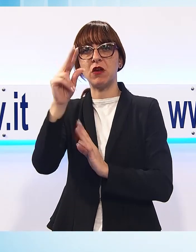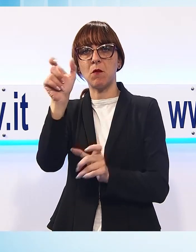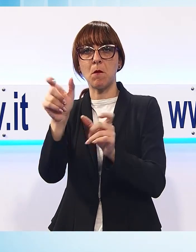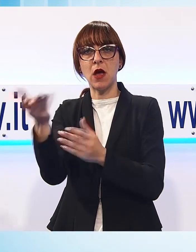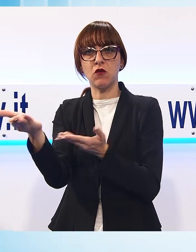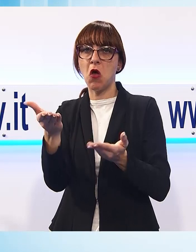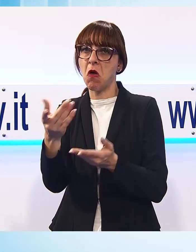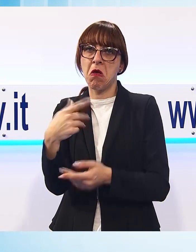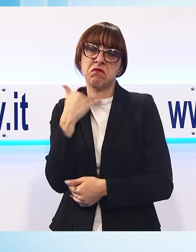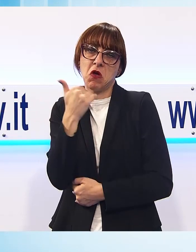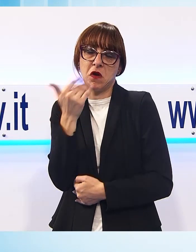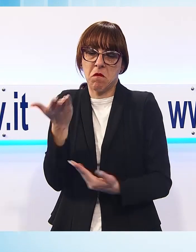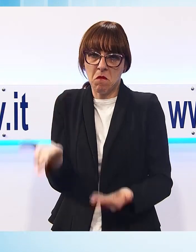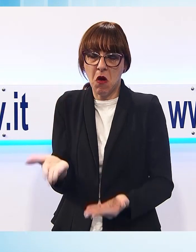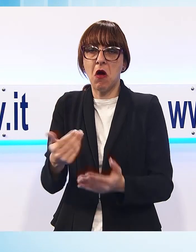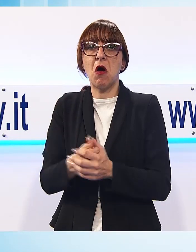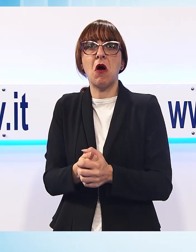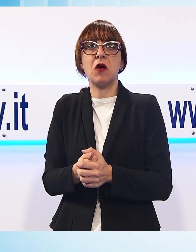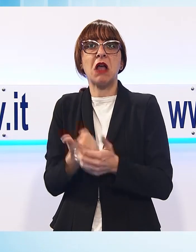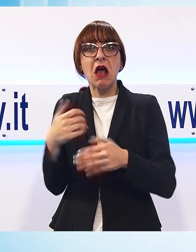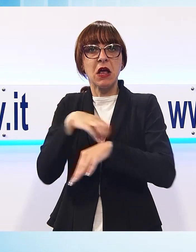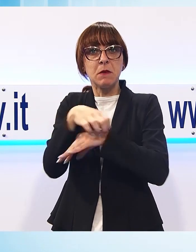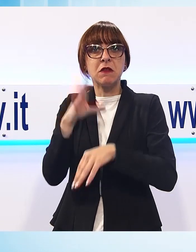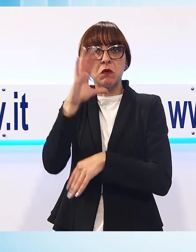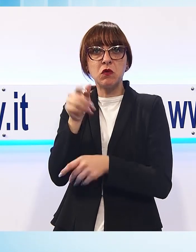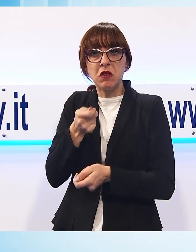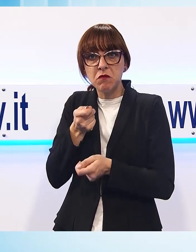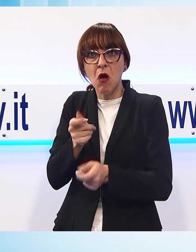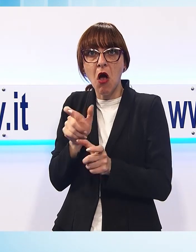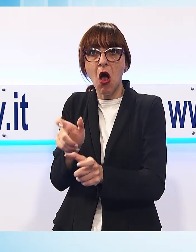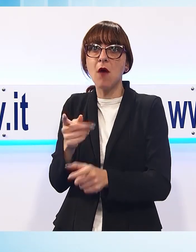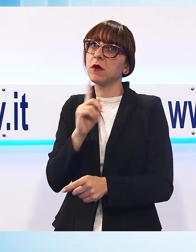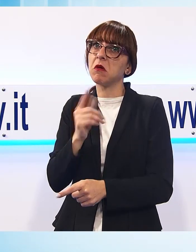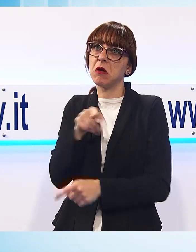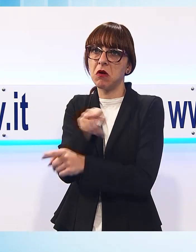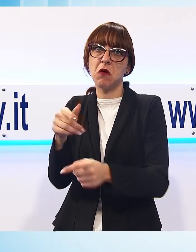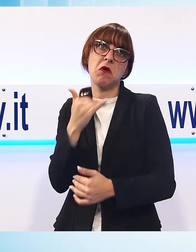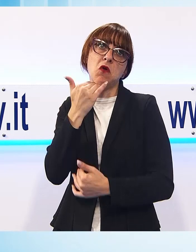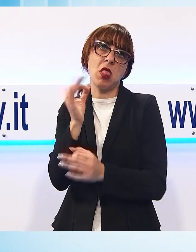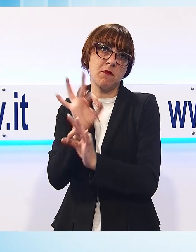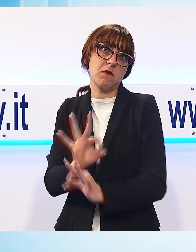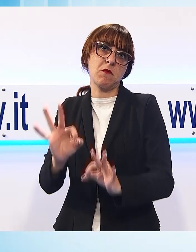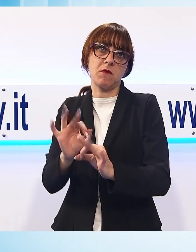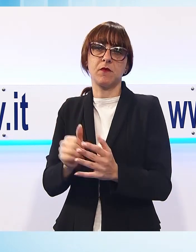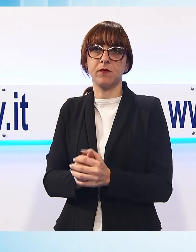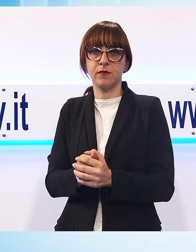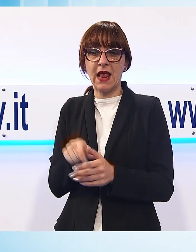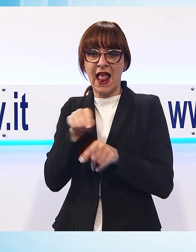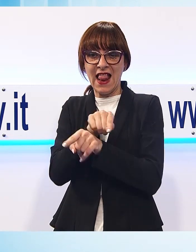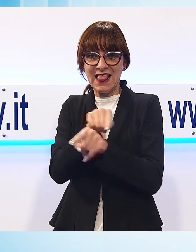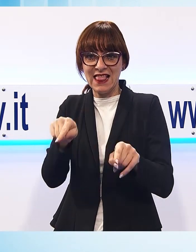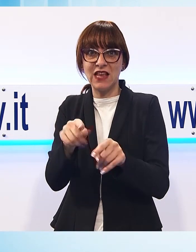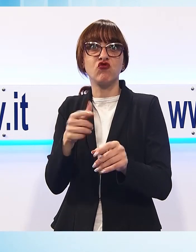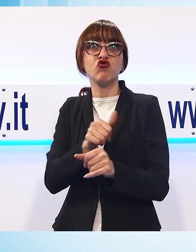imposto e che poi anche lo stesso Ministero del Turismo ha adottato. Lì credo che veramente proliferi non solo l